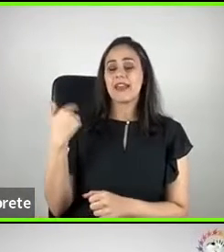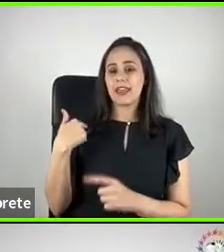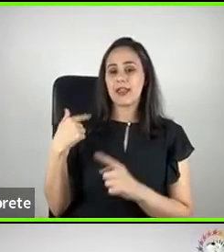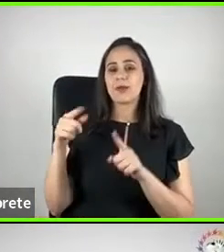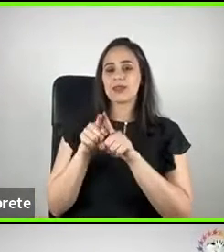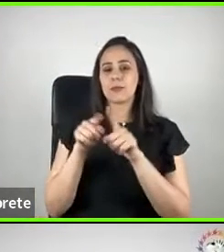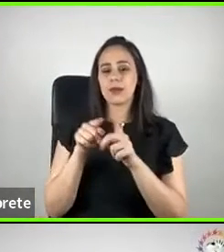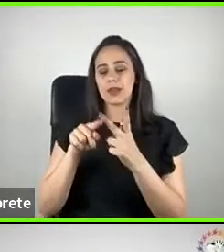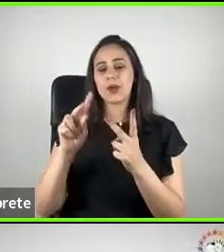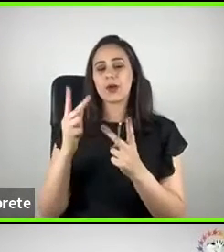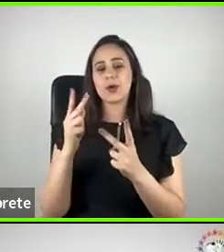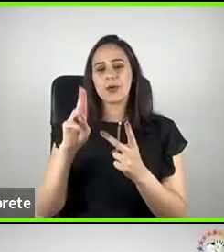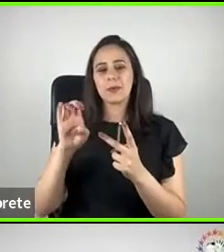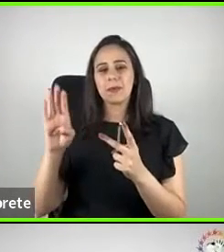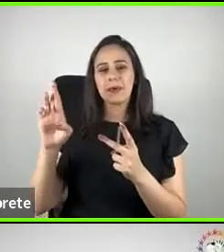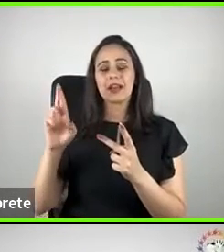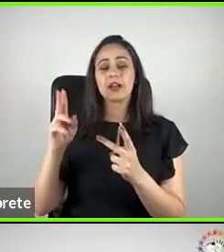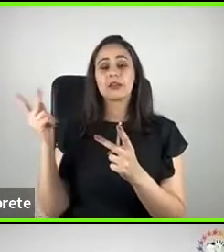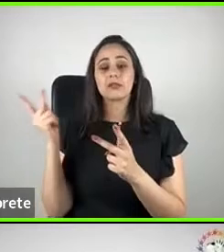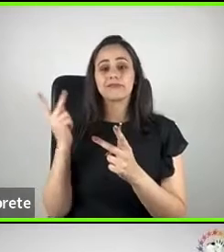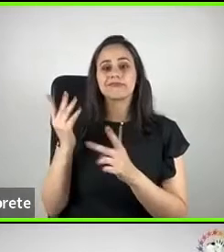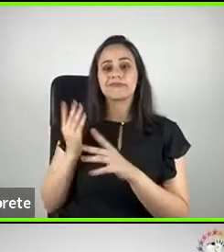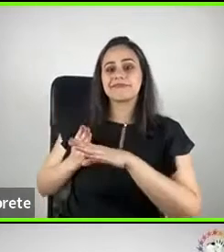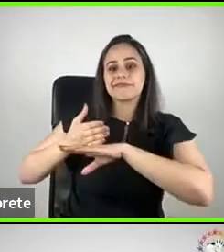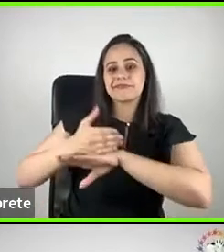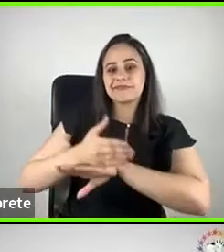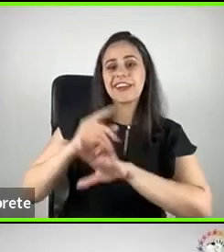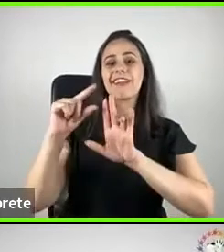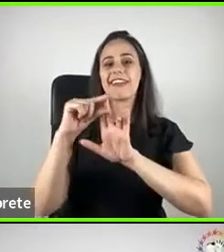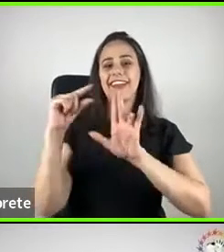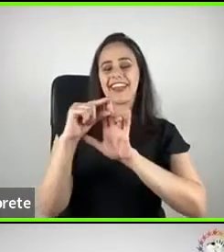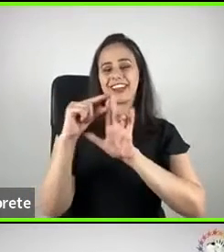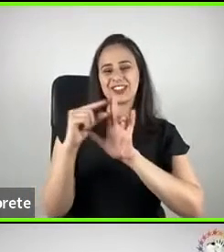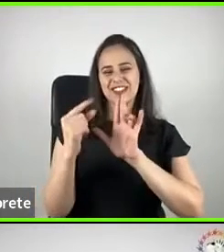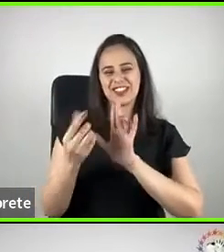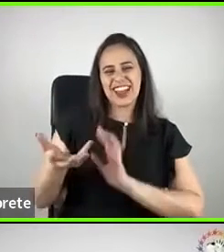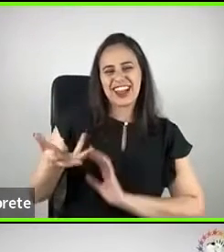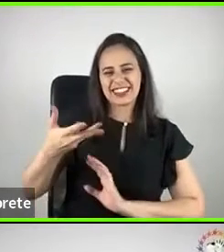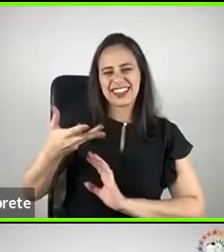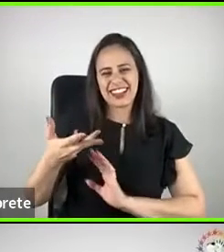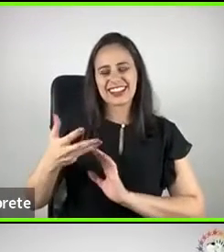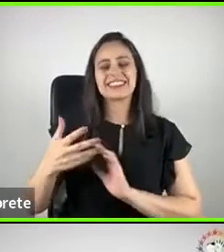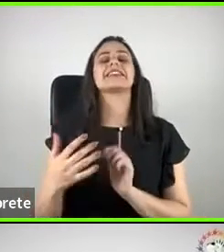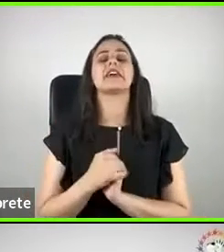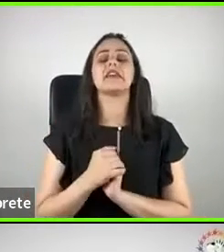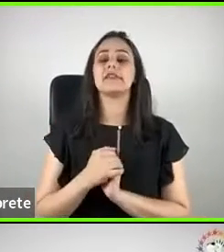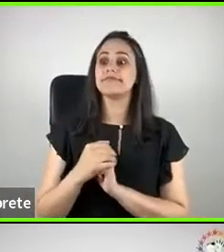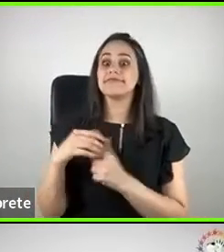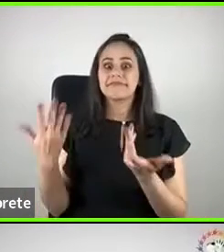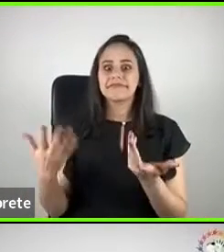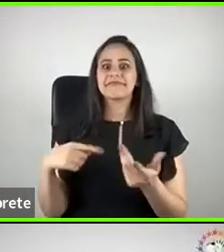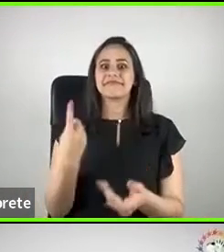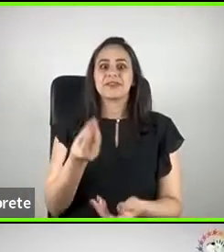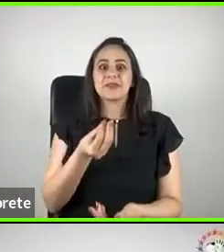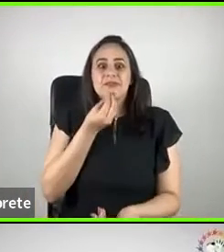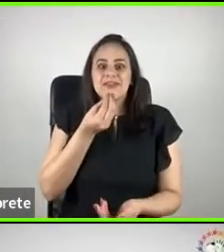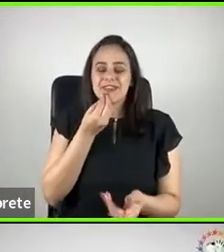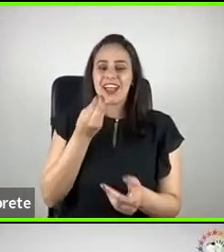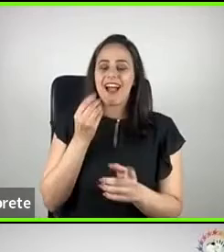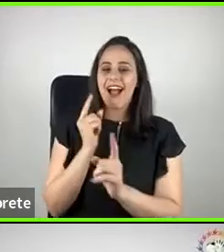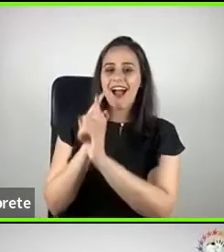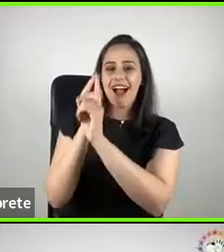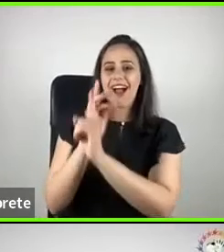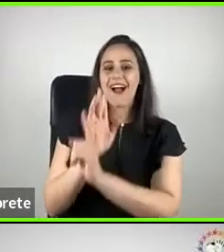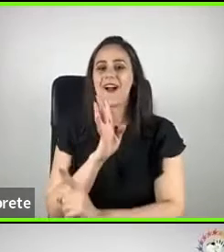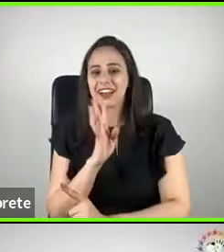Creators, onde a gente teve a oportunidade incrível de aprender muito e de se conhecer. E eu e Thierry